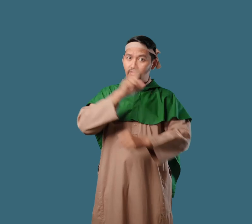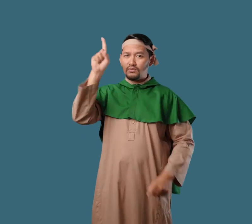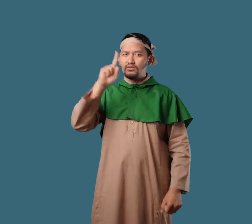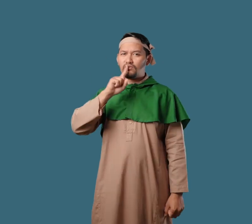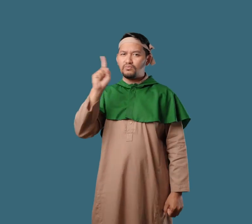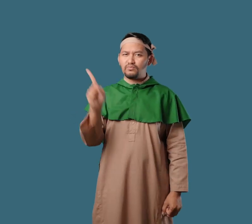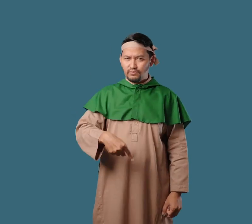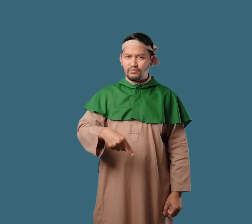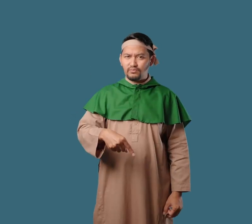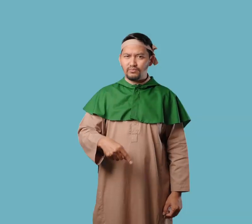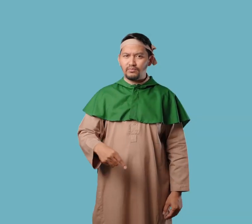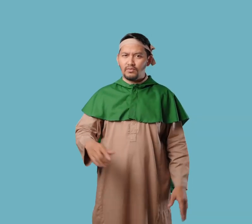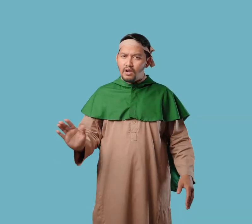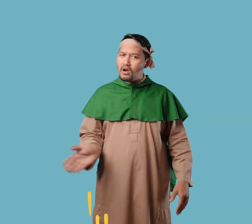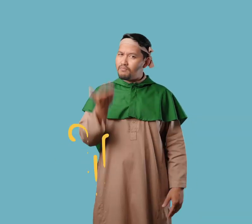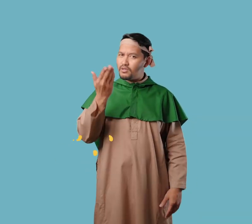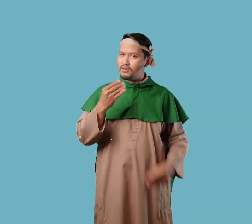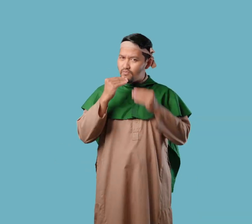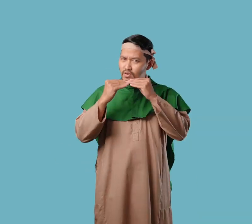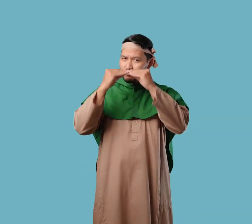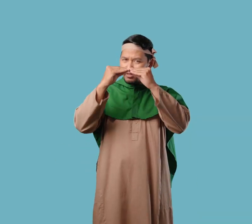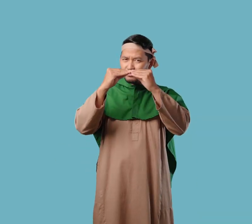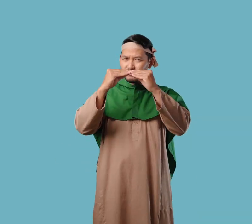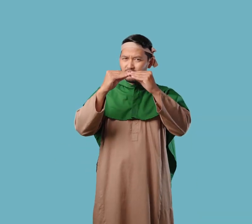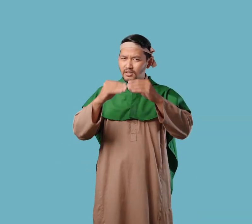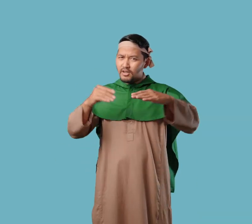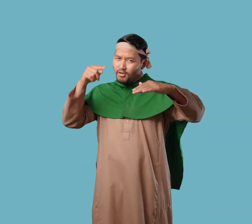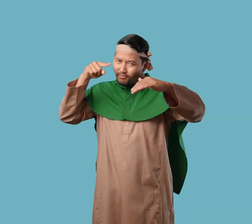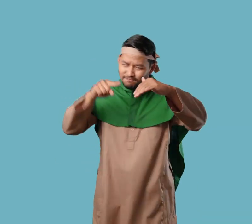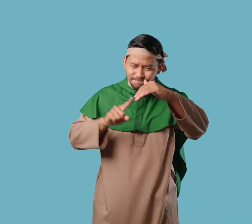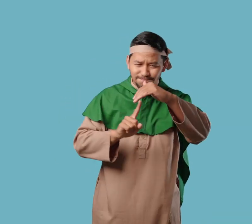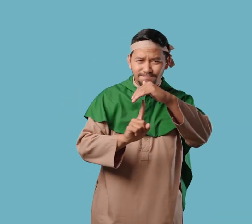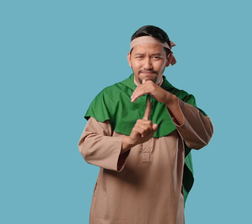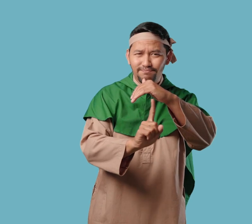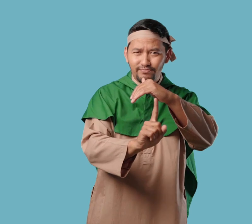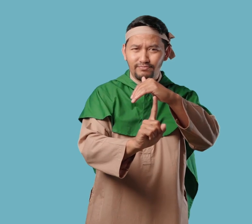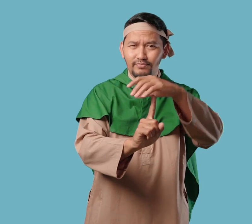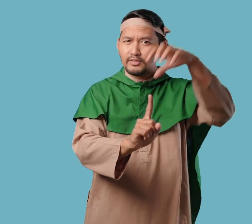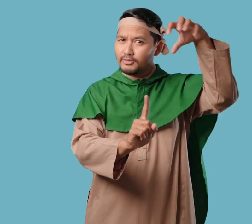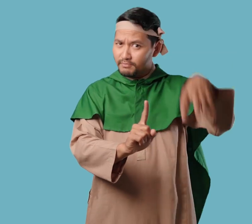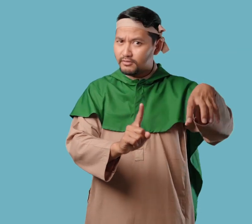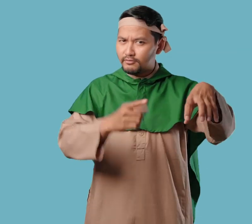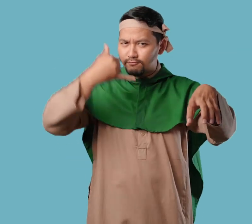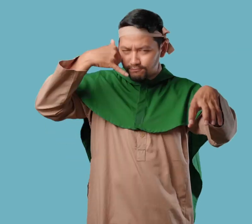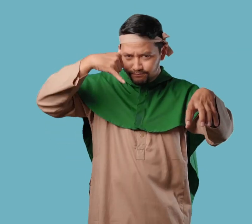Lalu Allah memerintahkan agar Nabi Muhammad berhijrah pada malam hari dan bersembunyi di Gua Sur